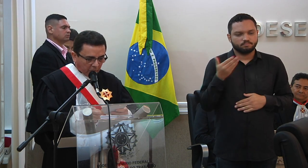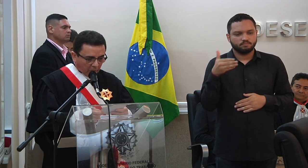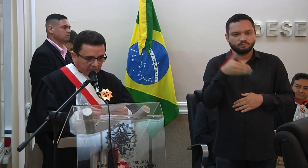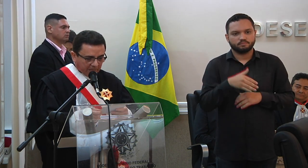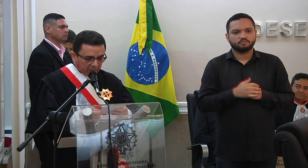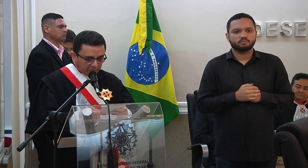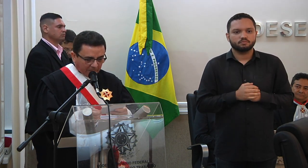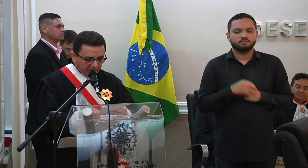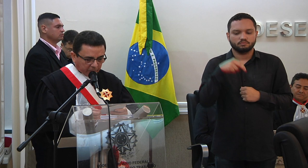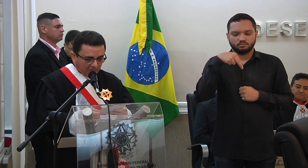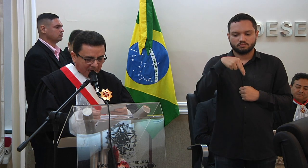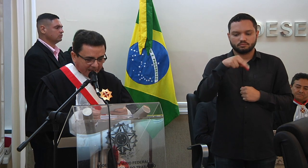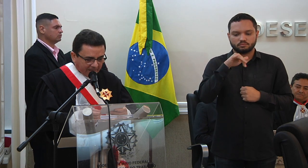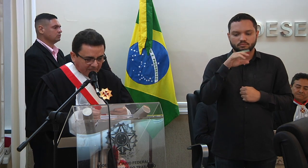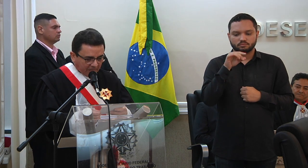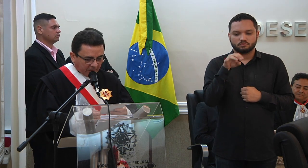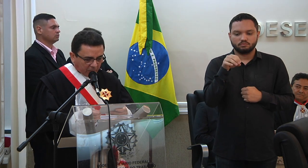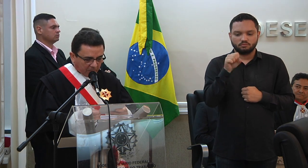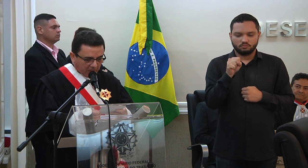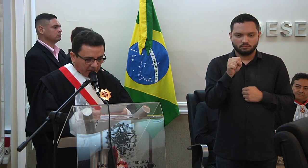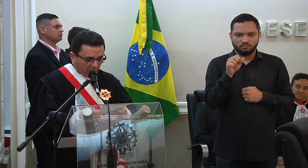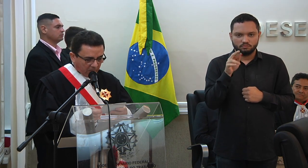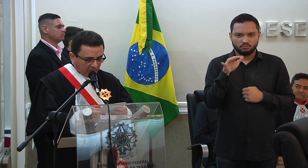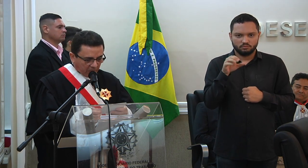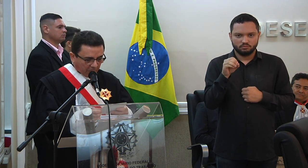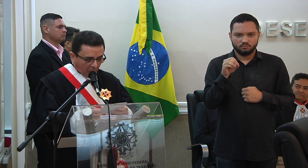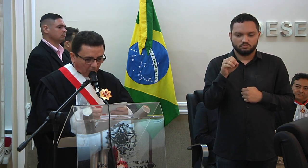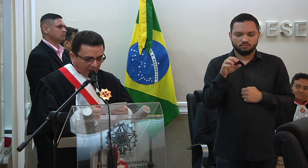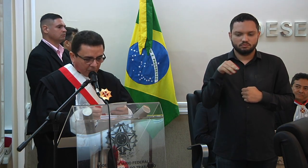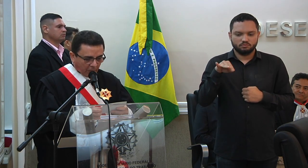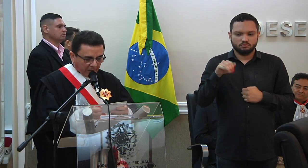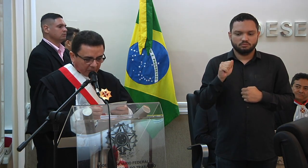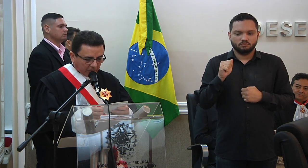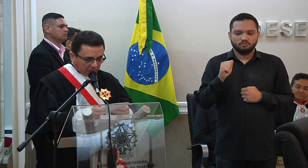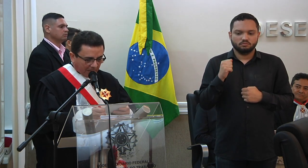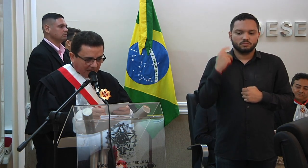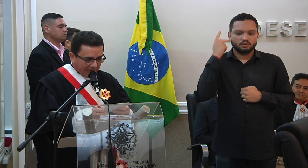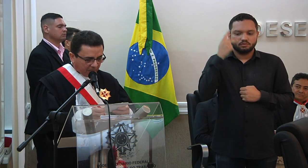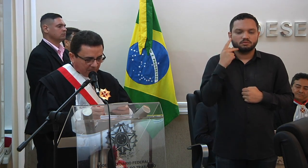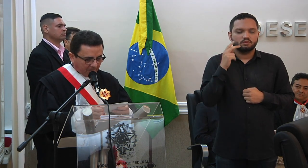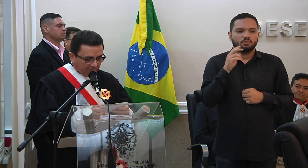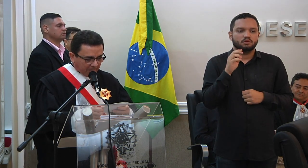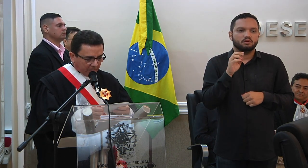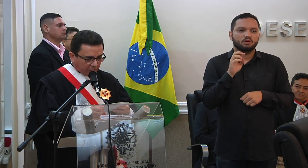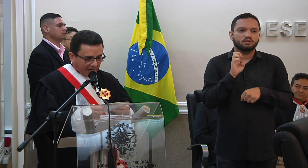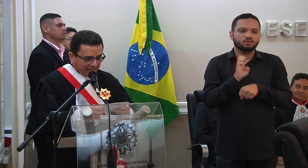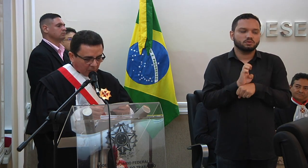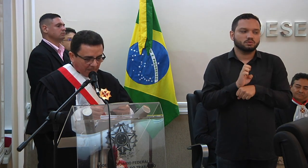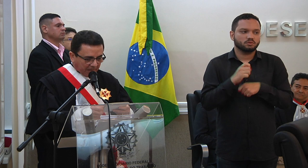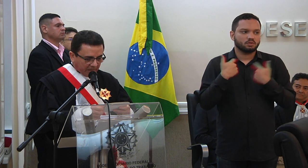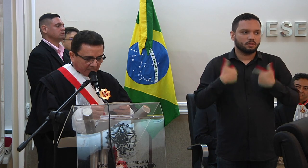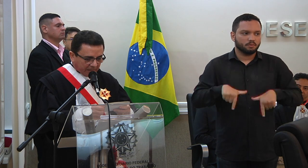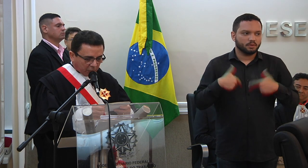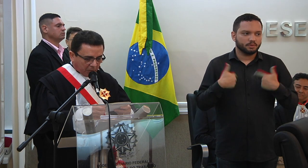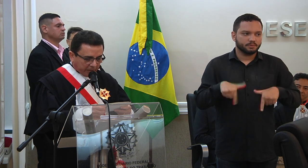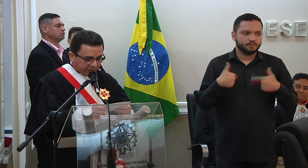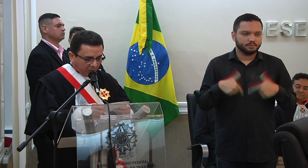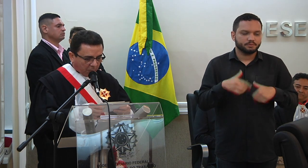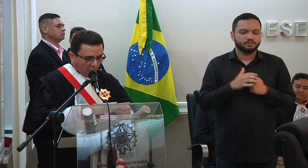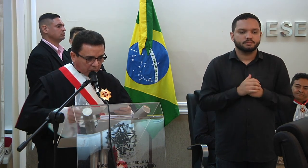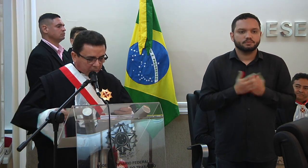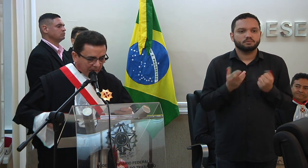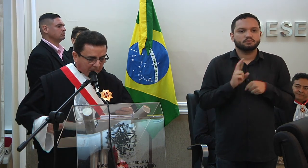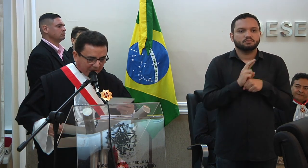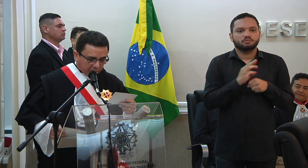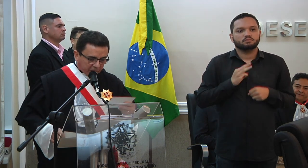senhor, doutor Nicodemos Fabrício Maia, querido amigo e procurador regional do trabalho, neste ato representando do